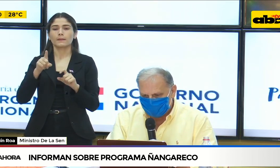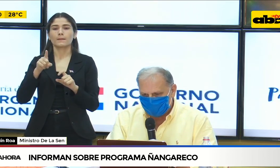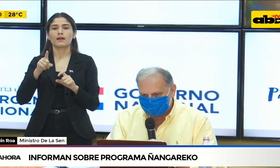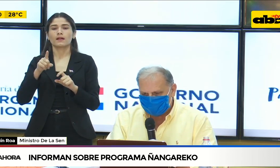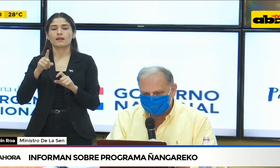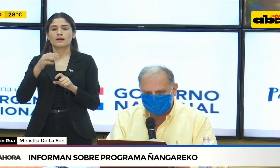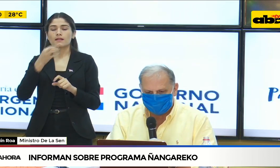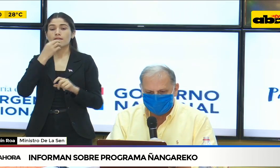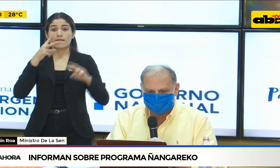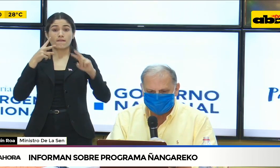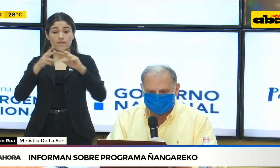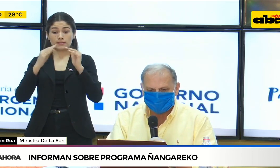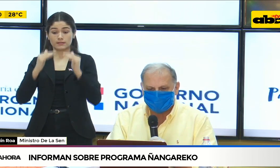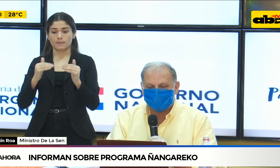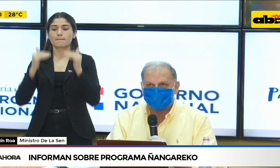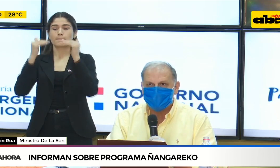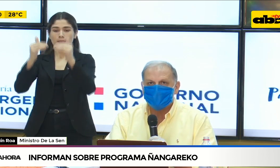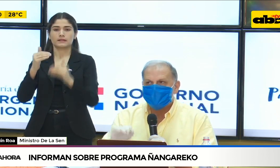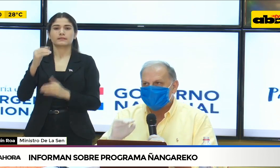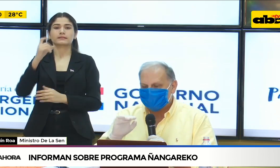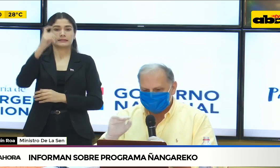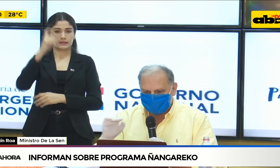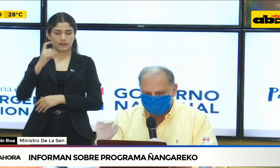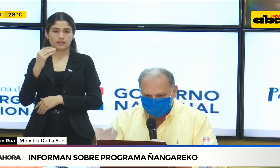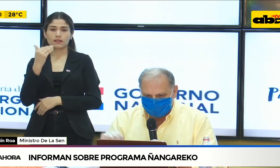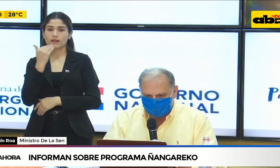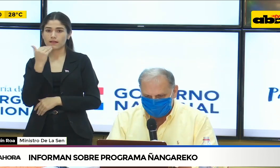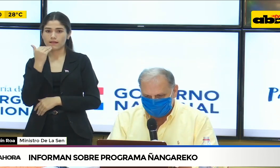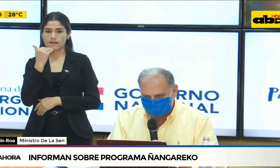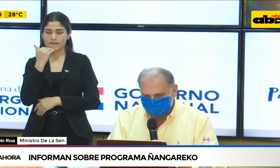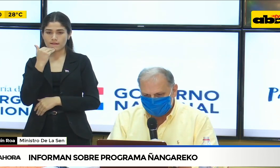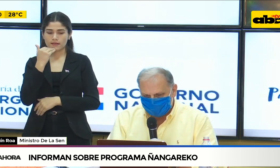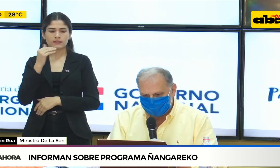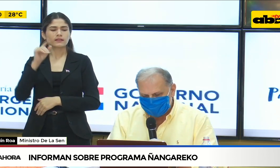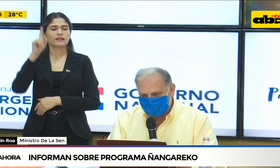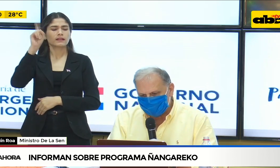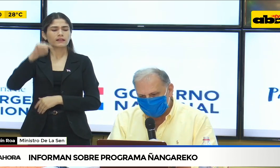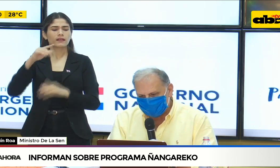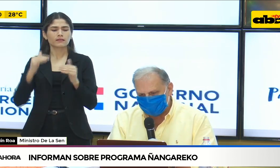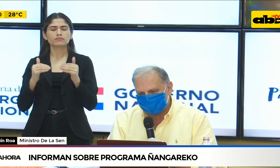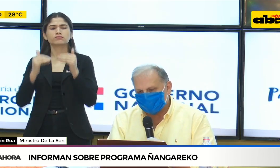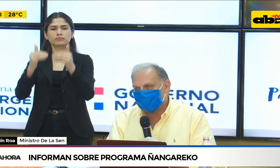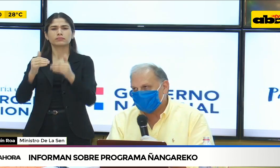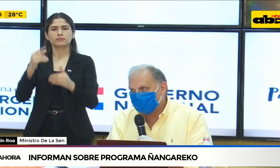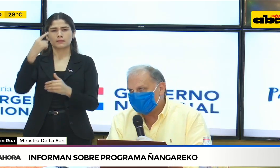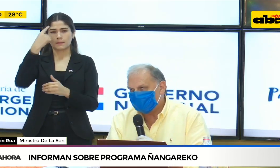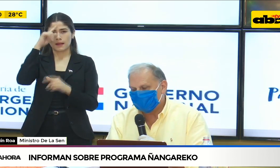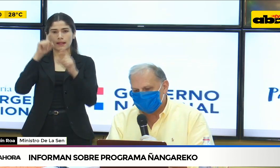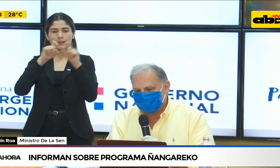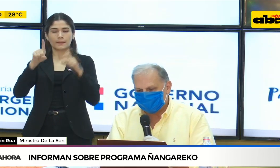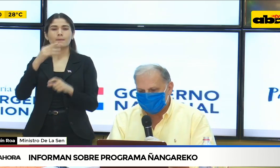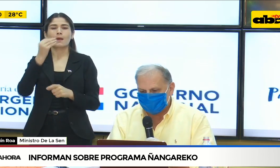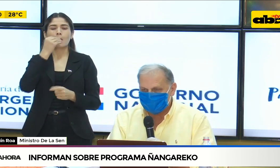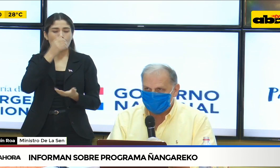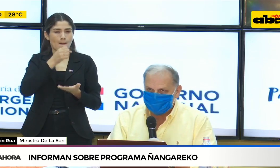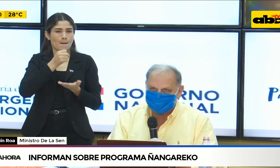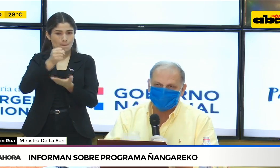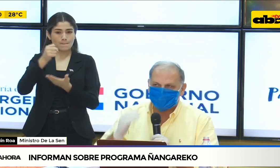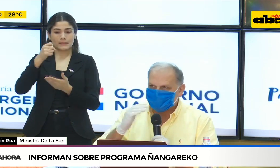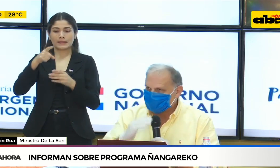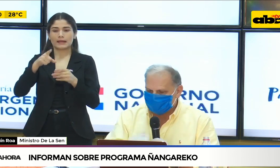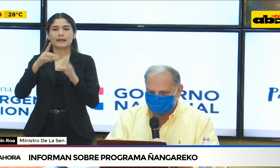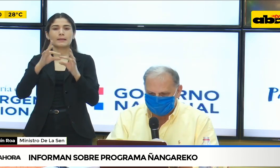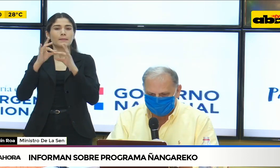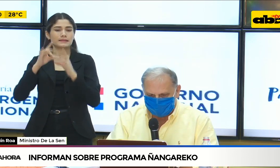Ñangarecó hasta el día martes 7 de abril, hasta la medianoche, especialmente por la gente del interior del país.